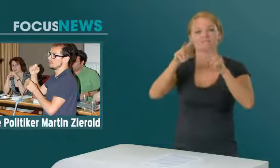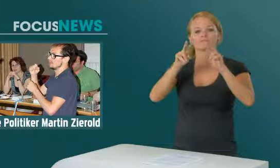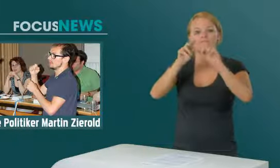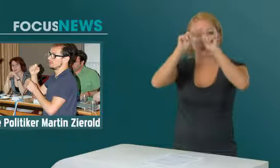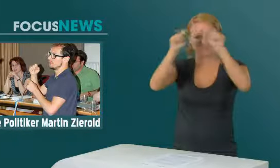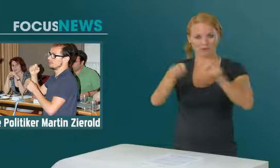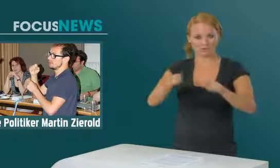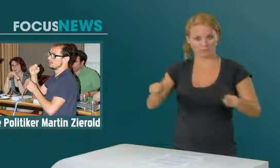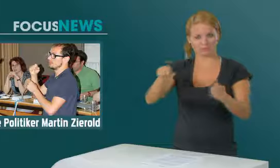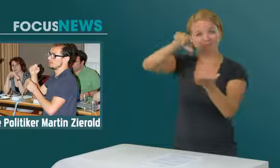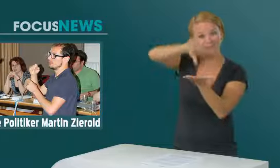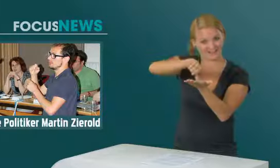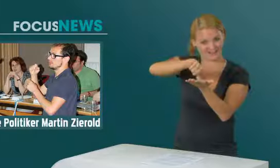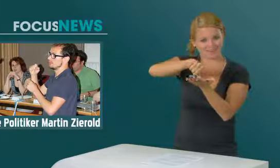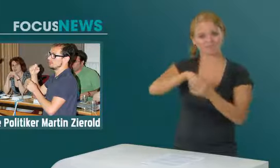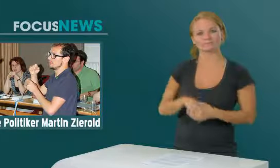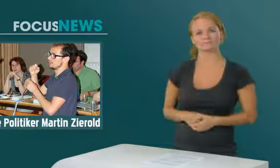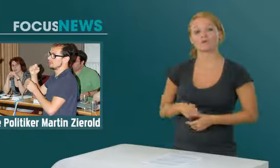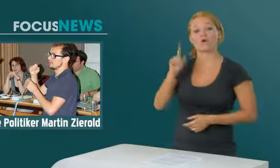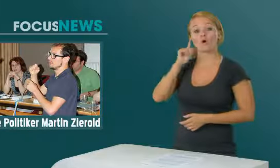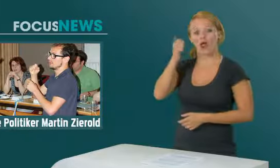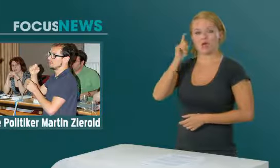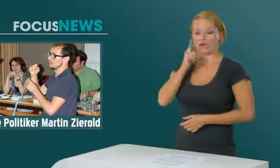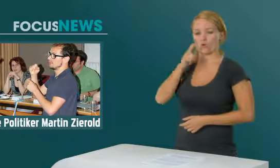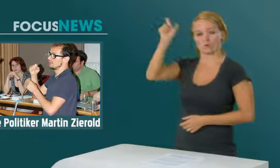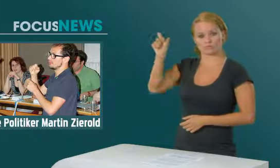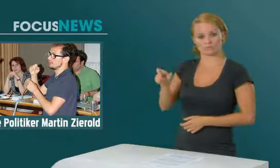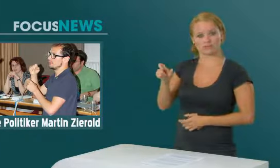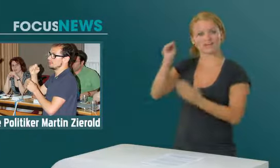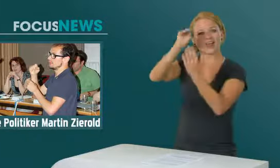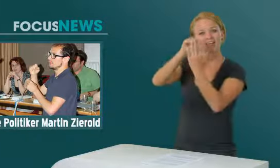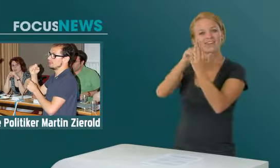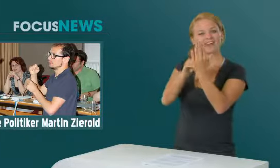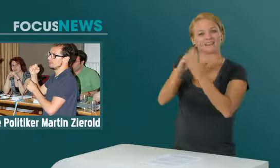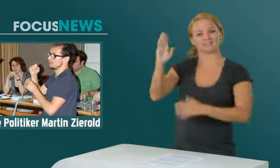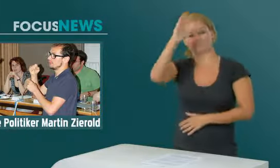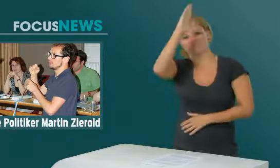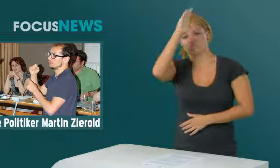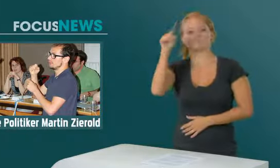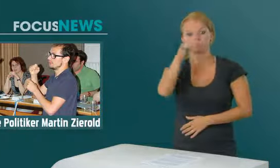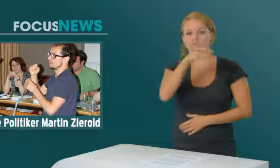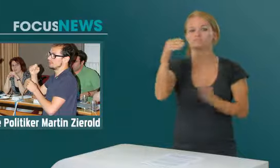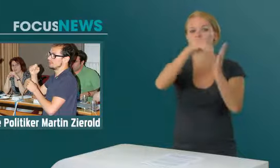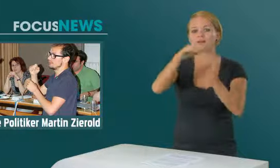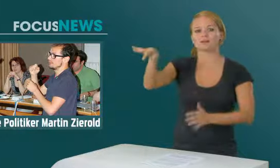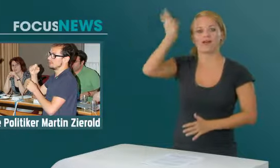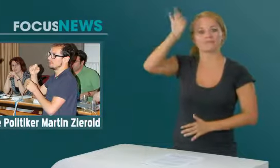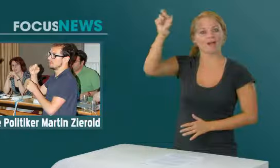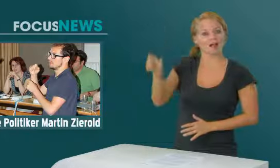Kreisverband Mitte erstmals ein Gehörloser auf einen Listenplatz gewählt. Es handelt